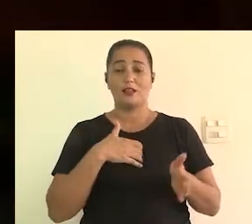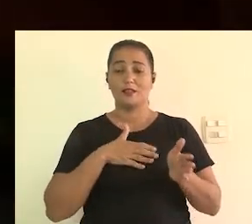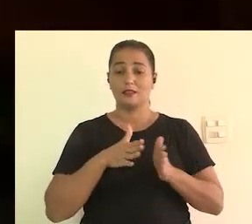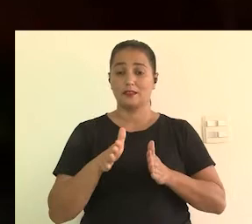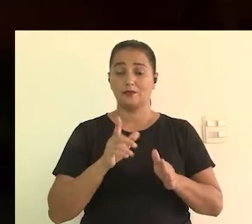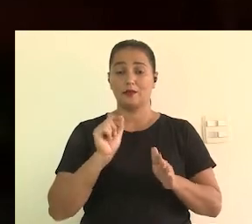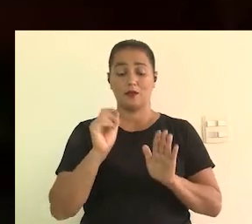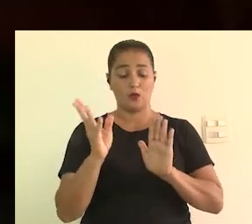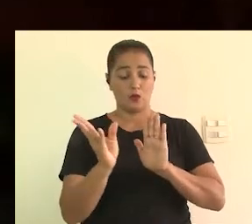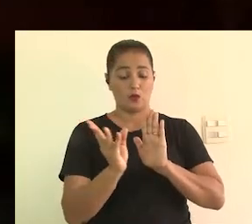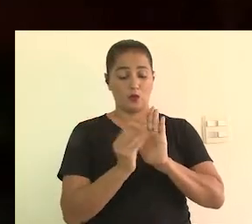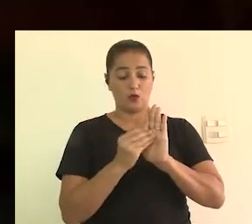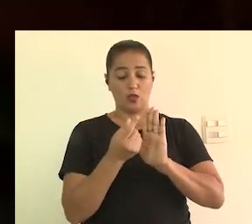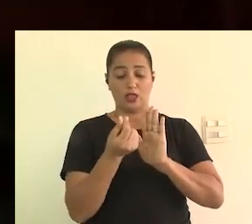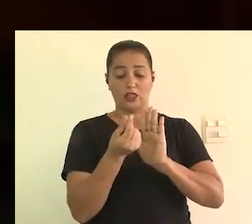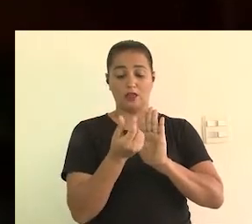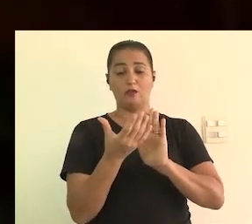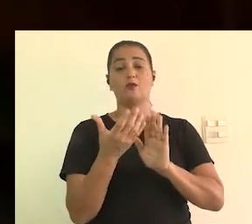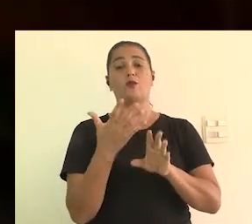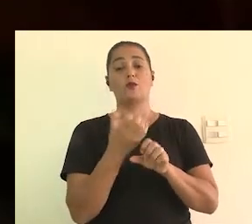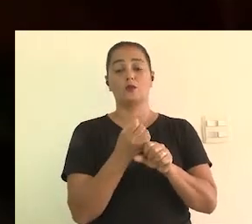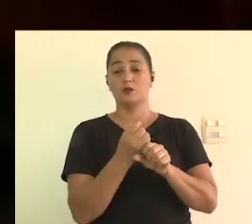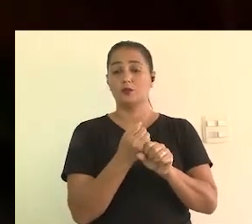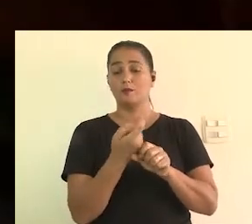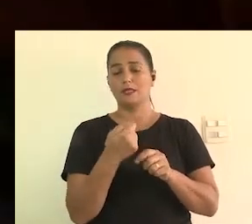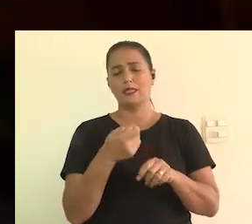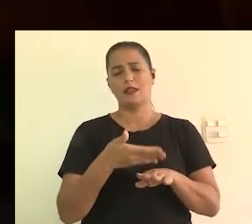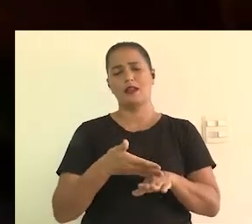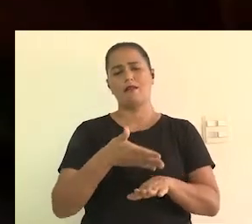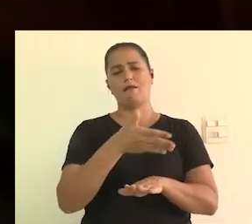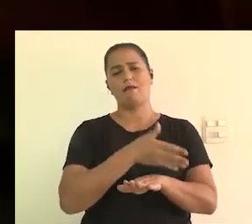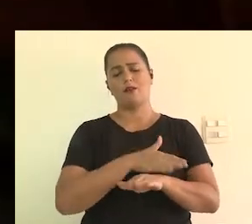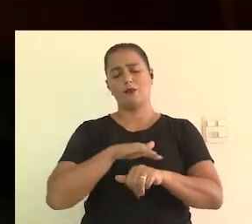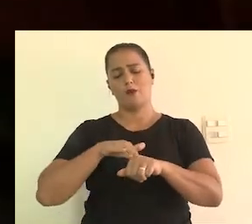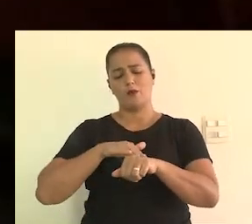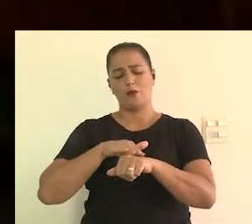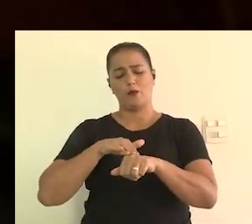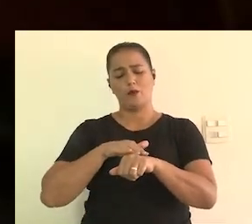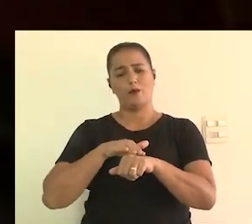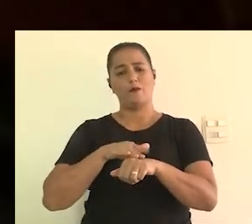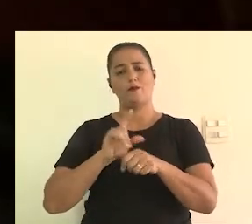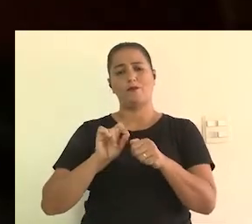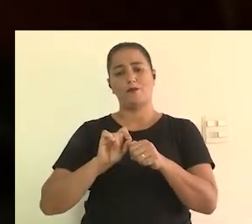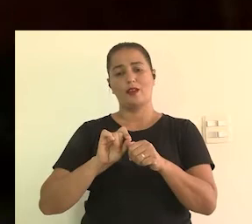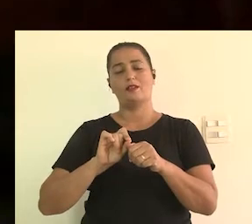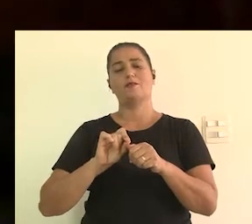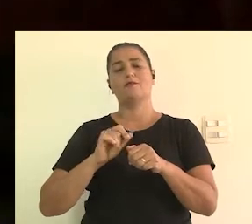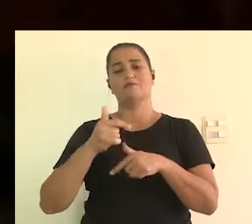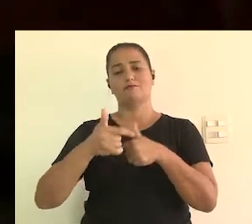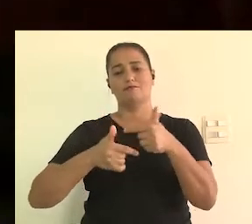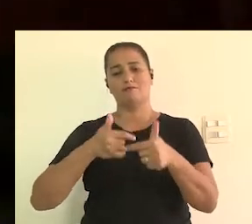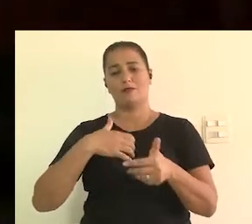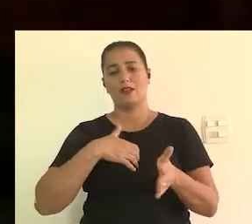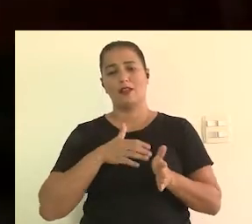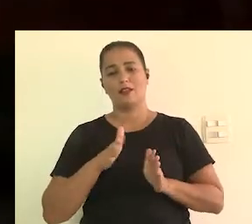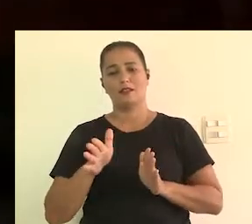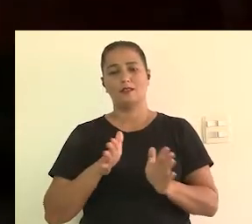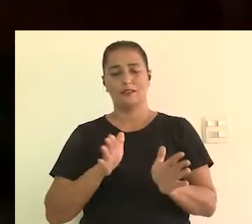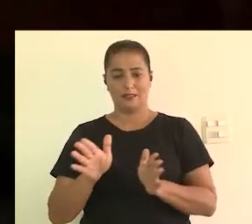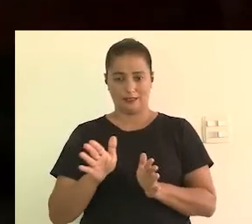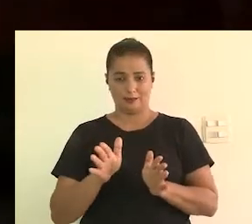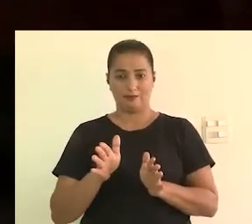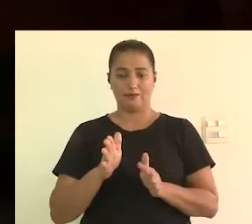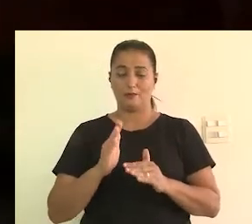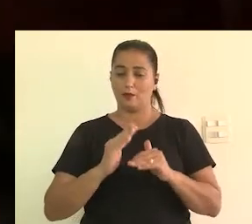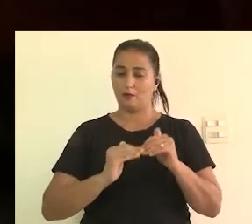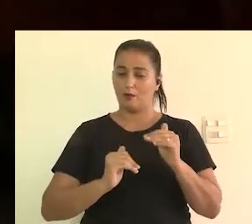Um produtor que está nos ouvindo agora precisa entender que acessibilidade, quando ele coloca o custo lá na planilha, ele precisa conversar com